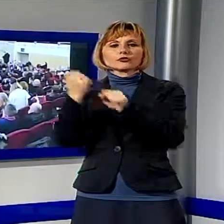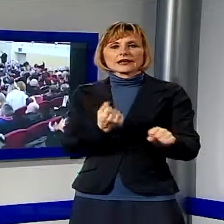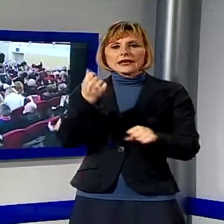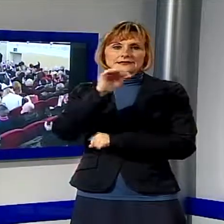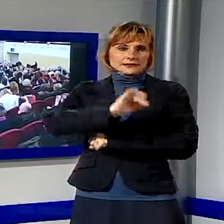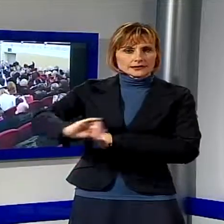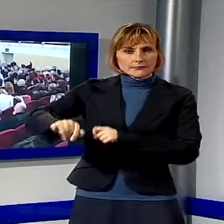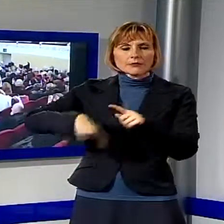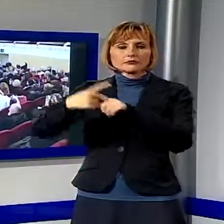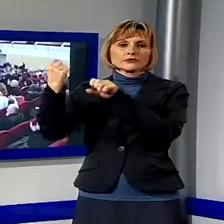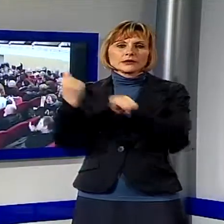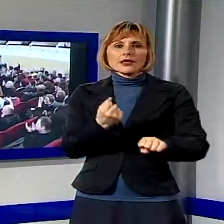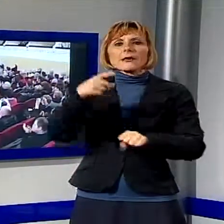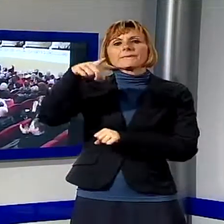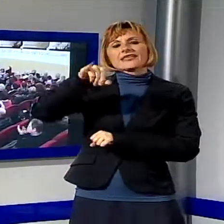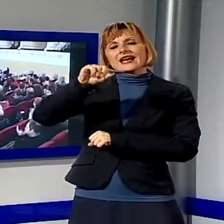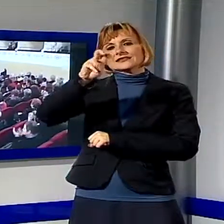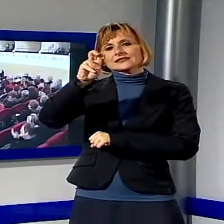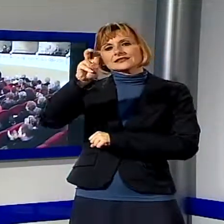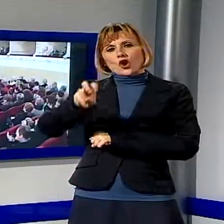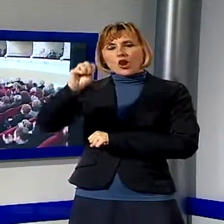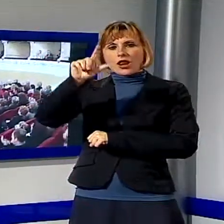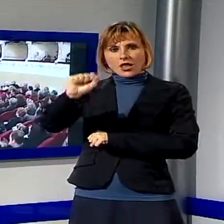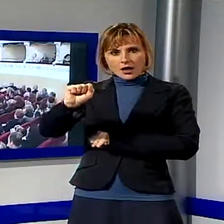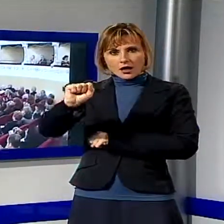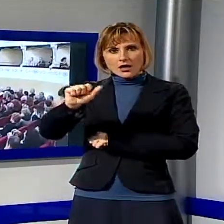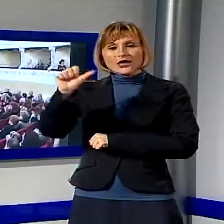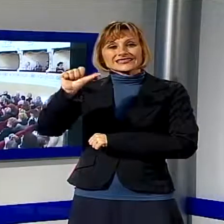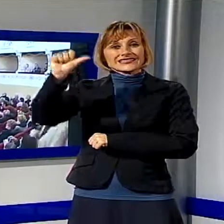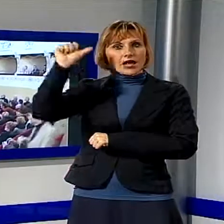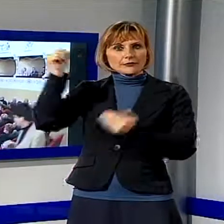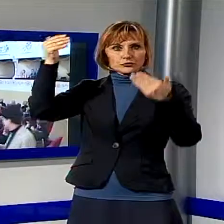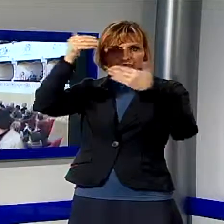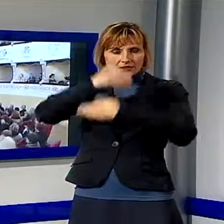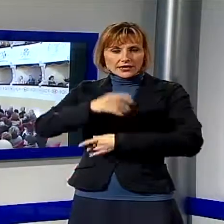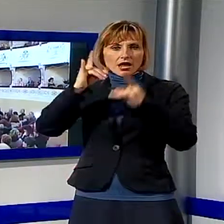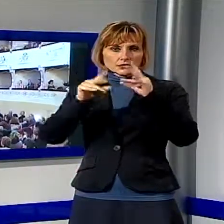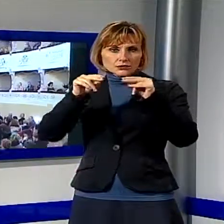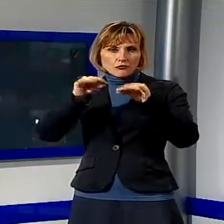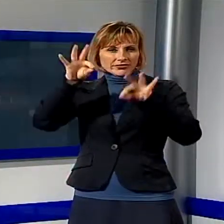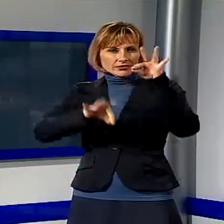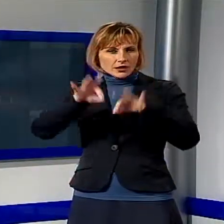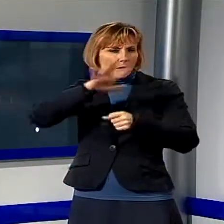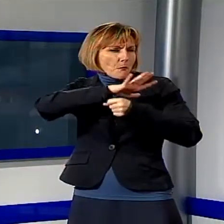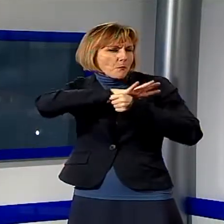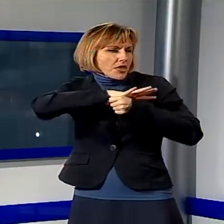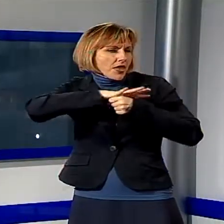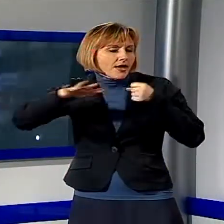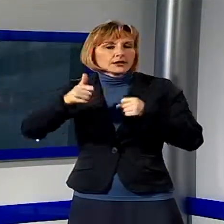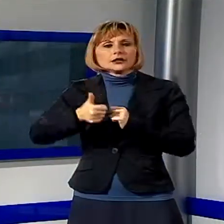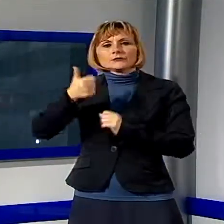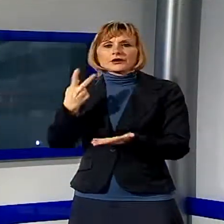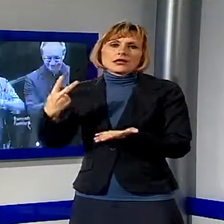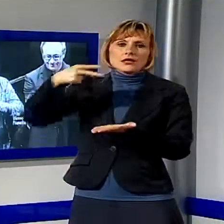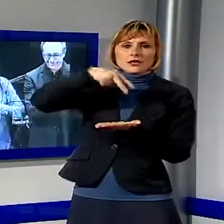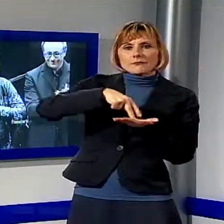Piazzolla. Sabato sera al Teatro Alfieri di Castelnuovo c'era il tutto esaurito. Dopo i saluti delle autorità, sul palco è salita